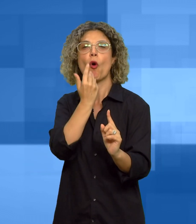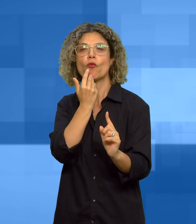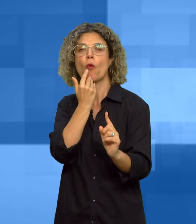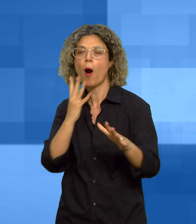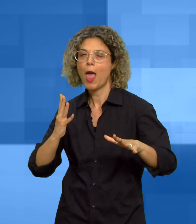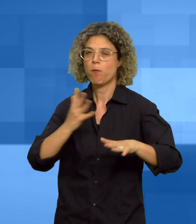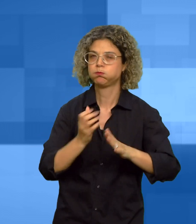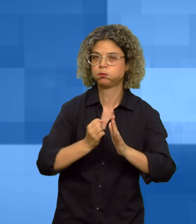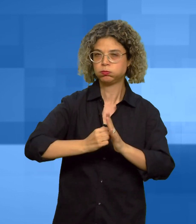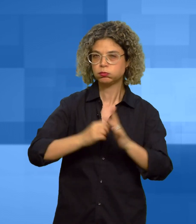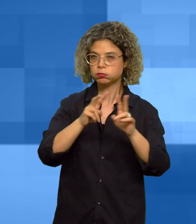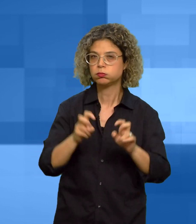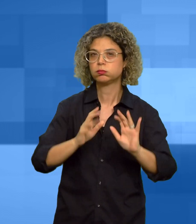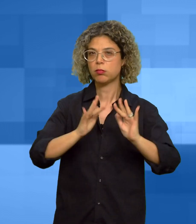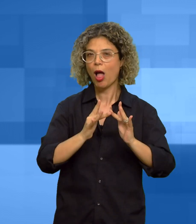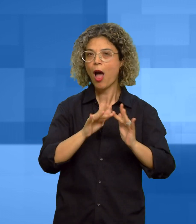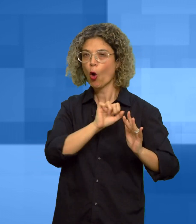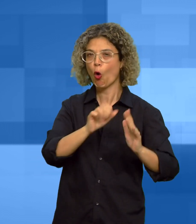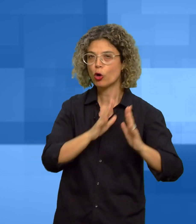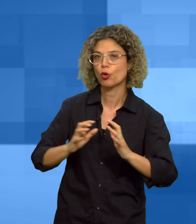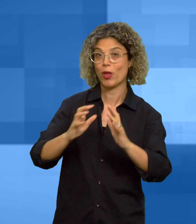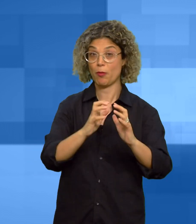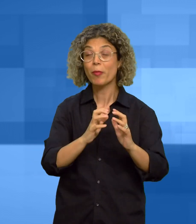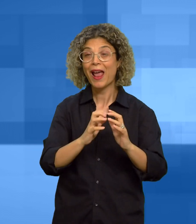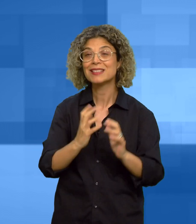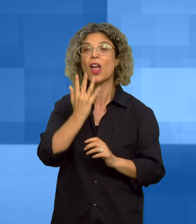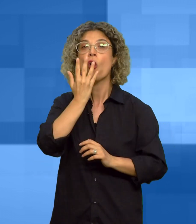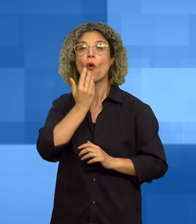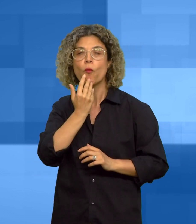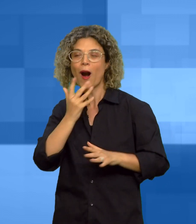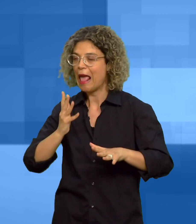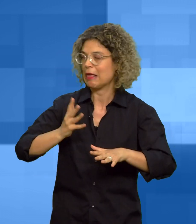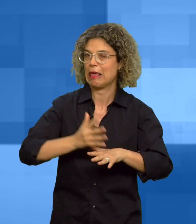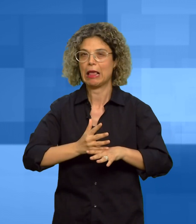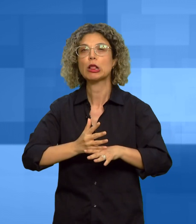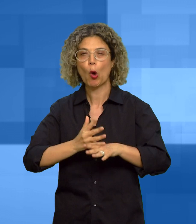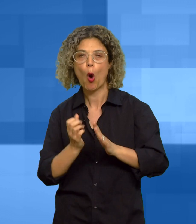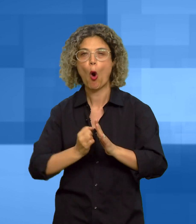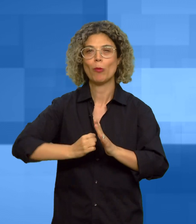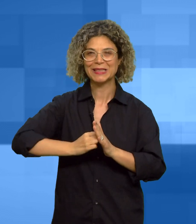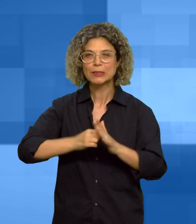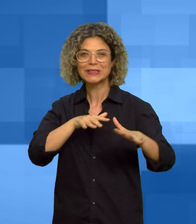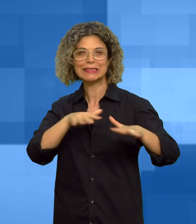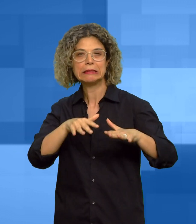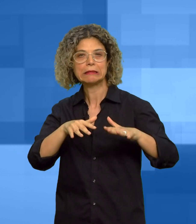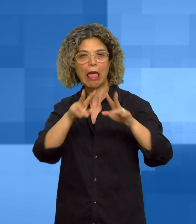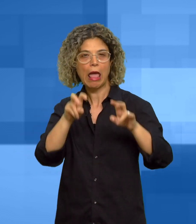attacchi informatici alle imprese e a contrastare eventuali intromissioni dei sistemi